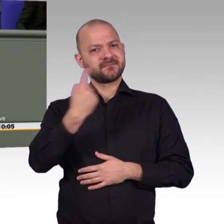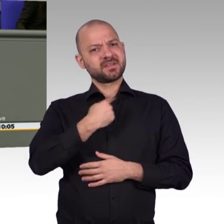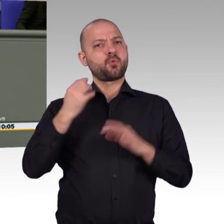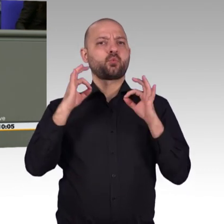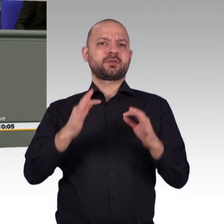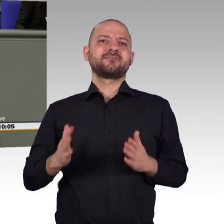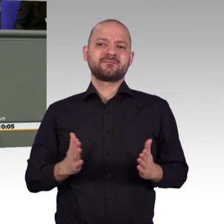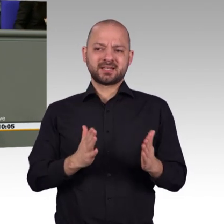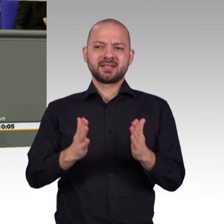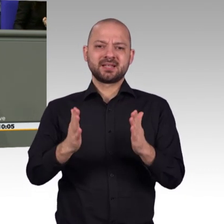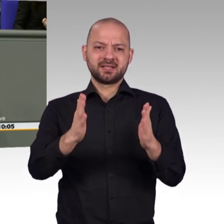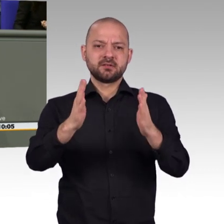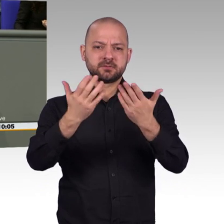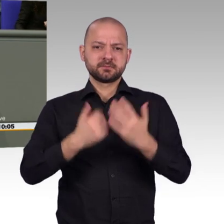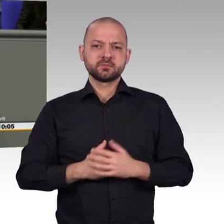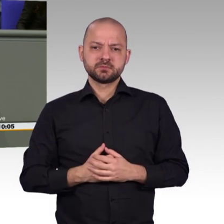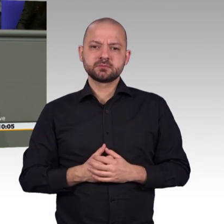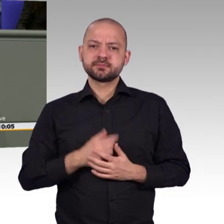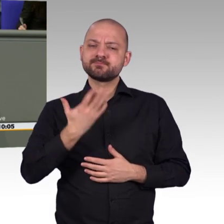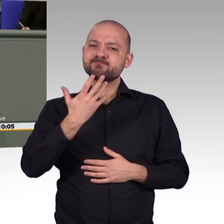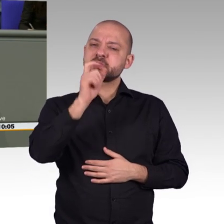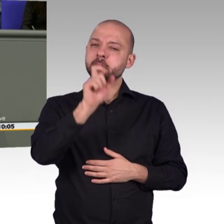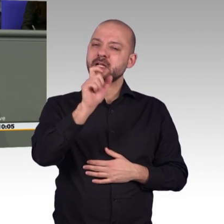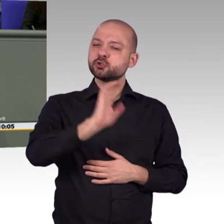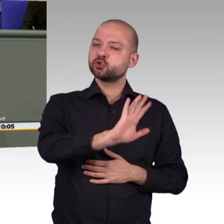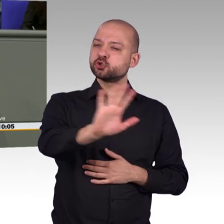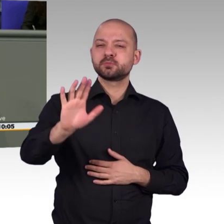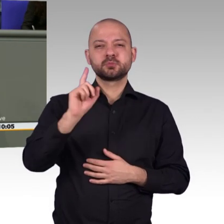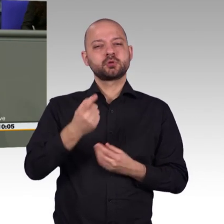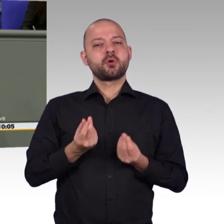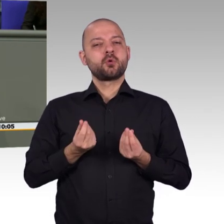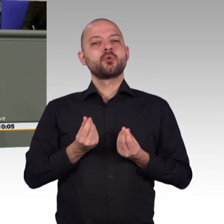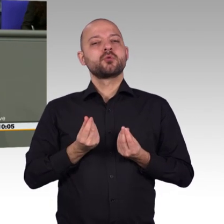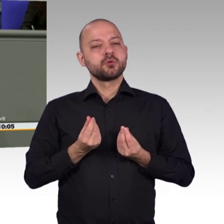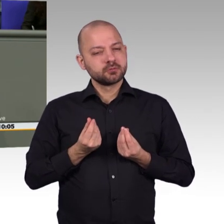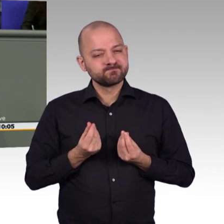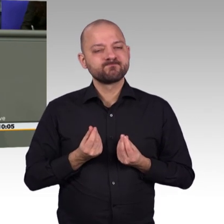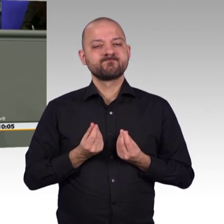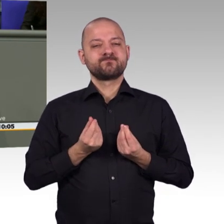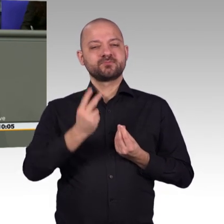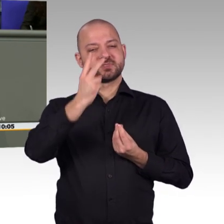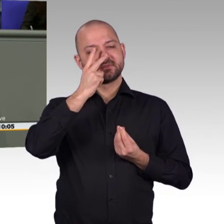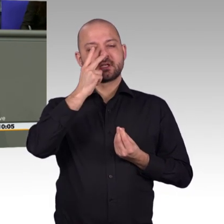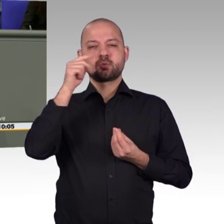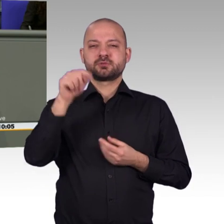nennen. Nadine Schön hat es gesagt, mehr Entschlossenheit für Investitionen in die Zukunft. Auch hier nochmal der mahnende Blick Richtung